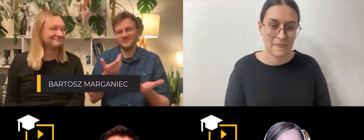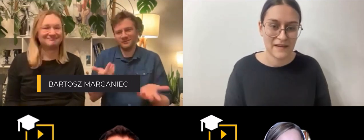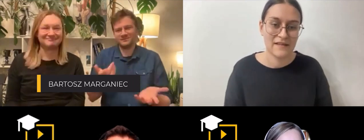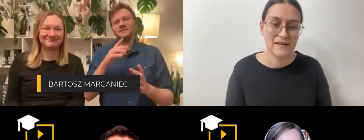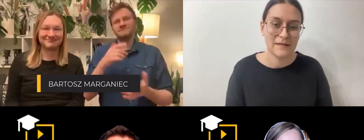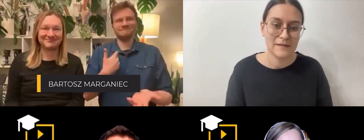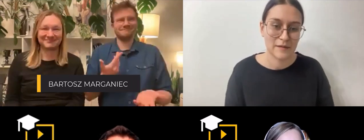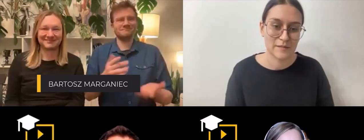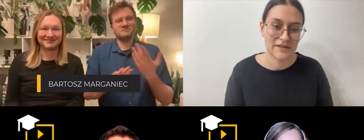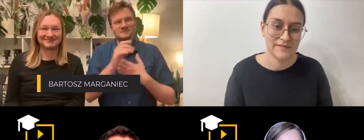No dobrze.